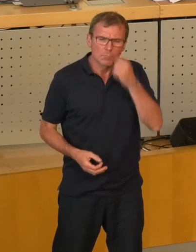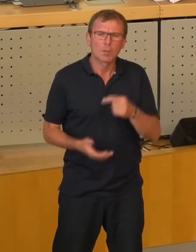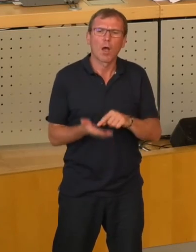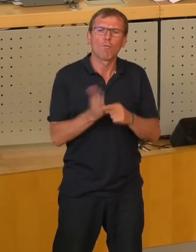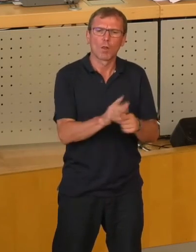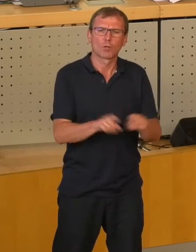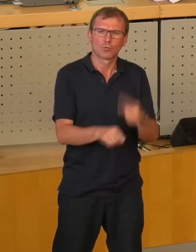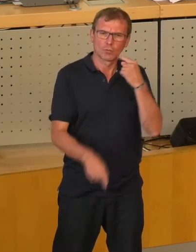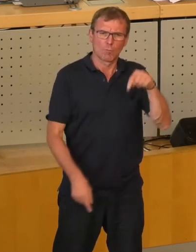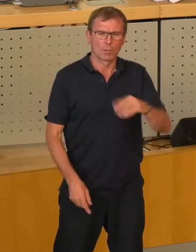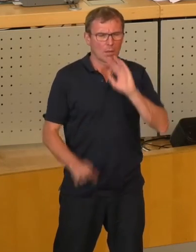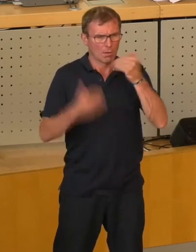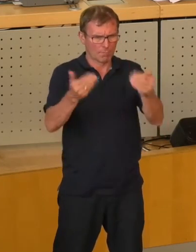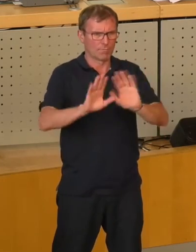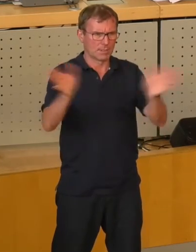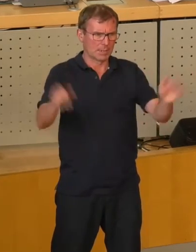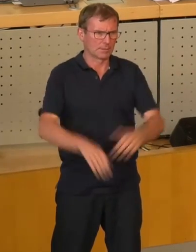Vorlage heute zu. Vielen Dank.